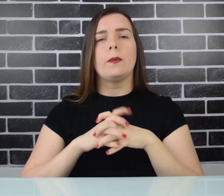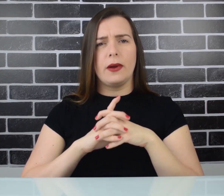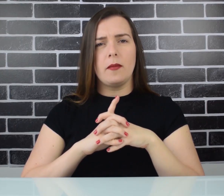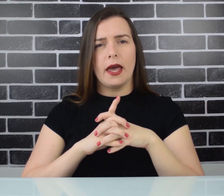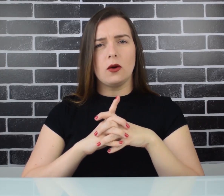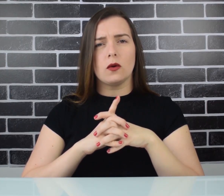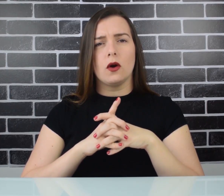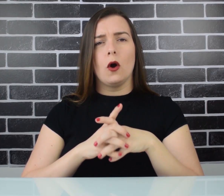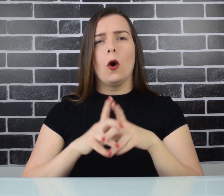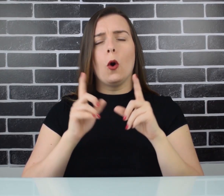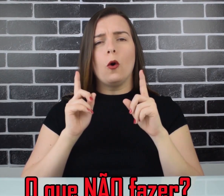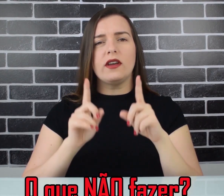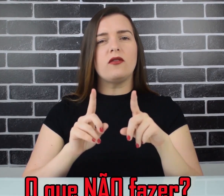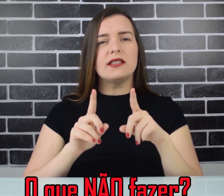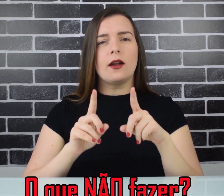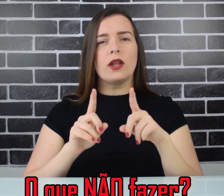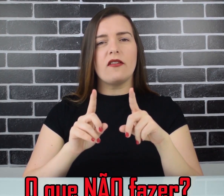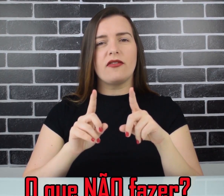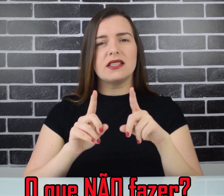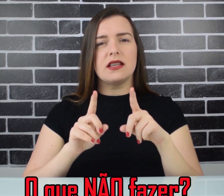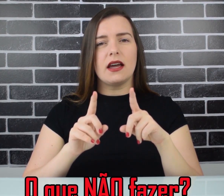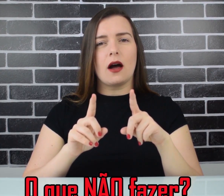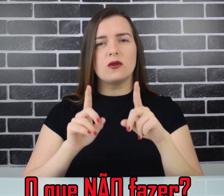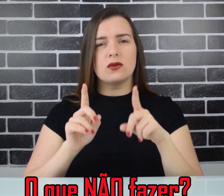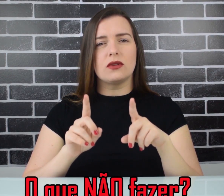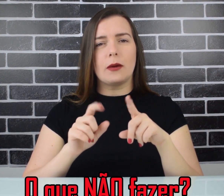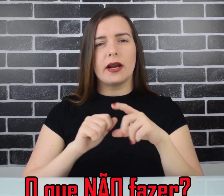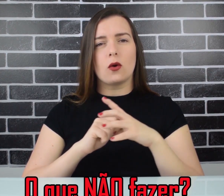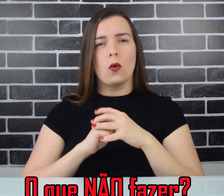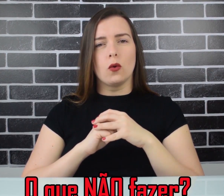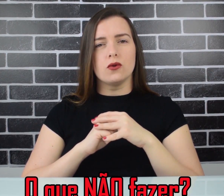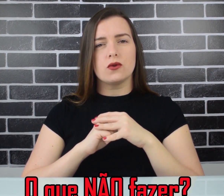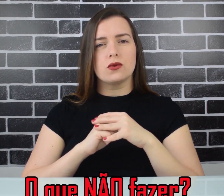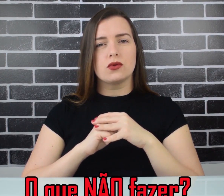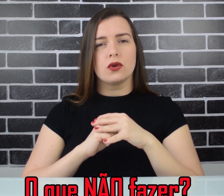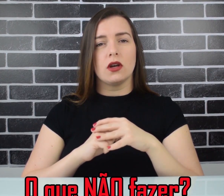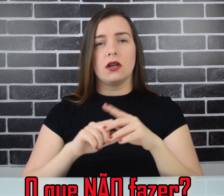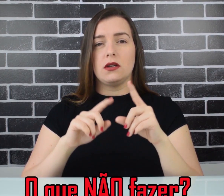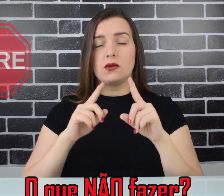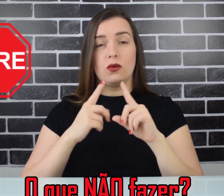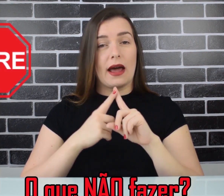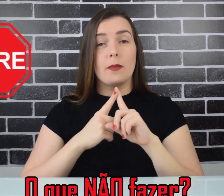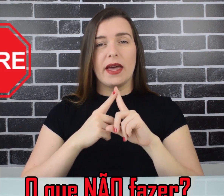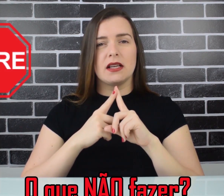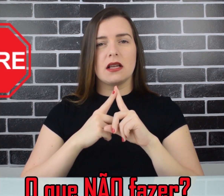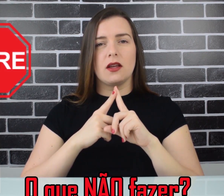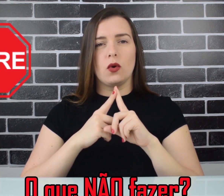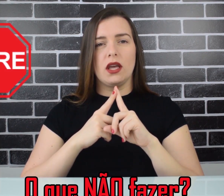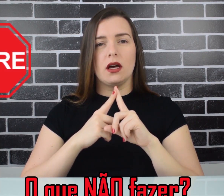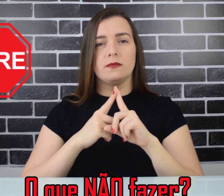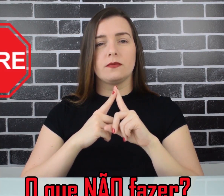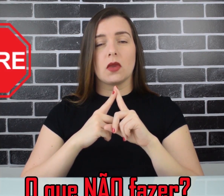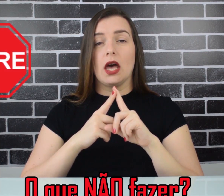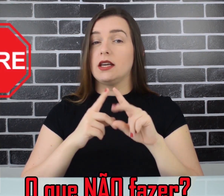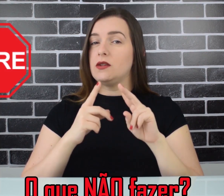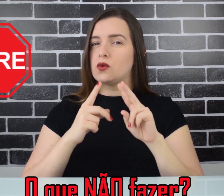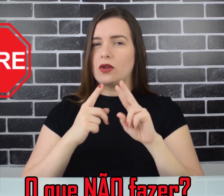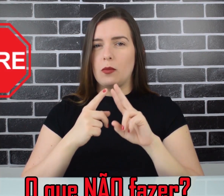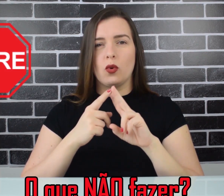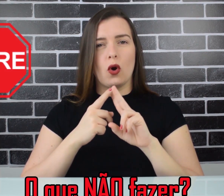Primeiro, o que você não deve fazer ao estudar para concursos? Estudar apenas a teoria? Estudar por